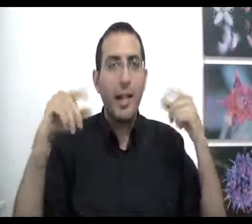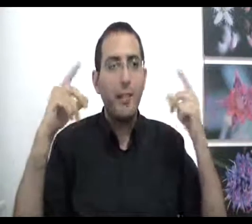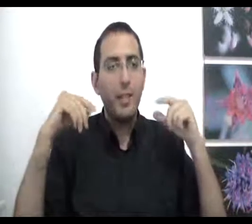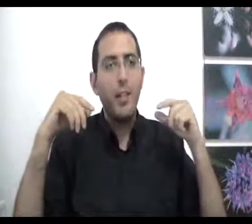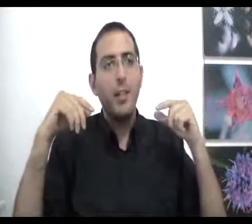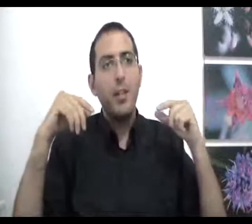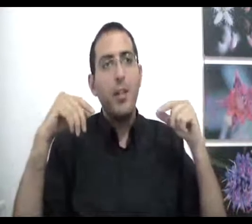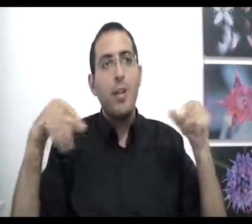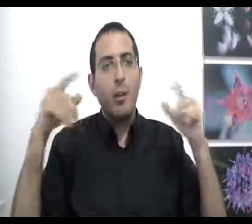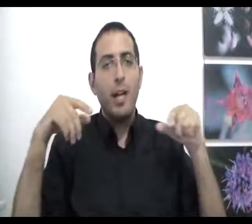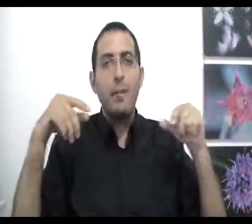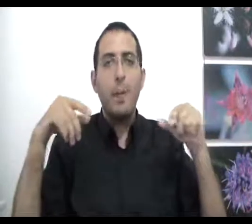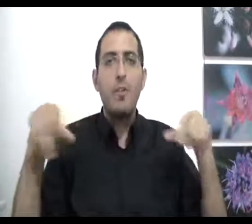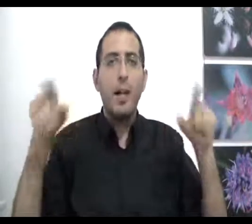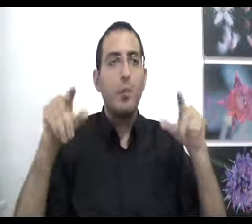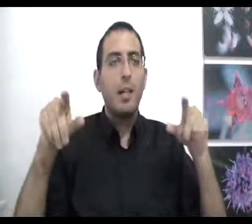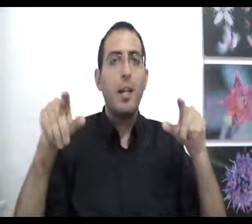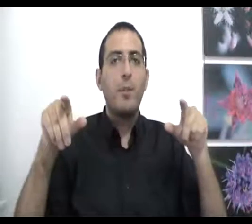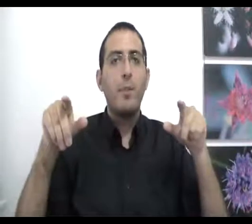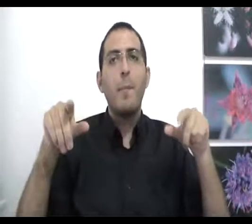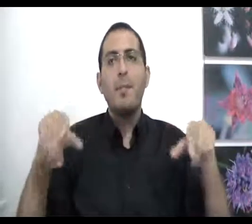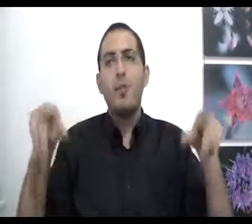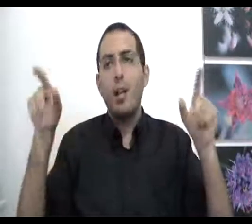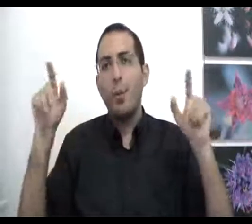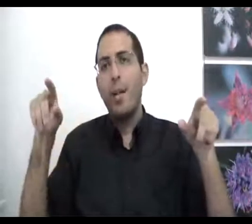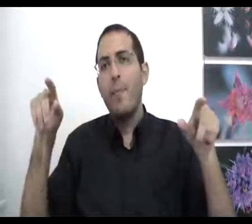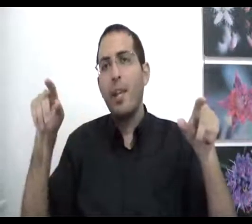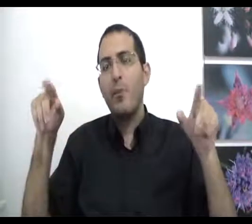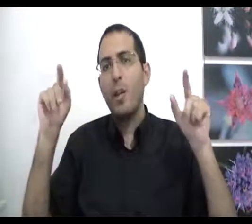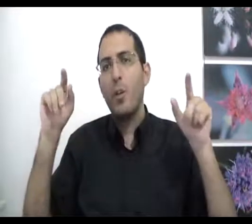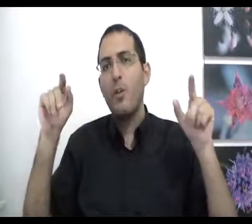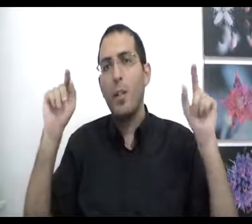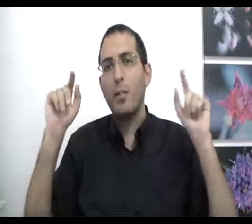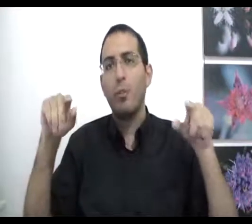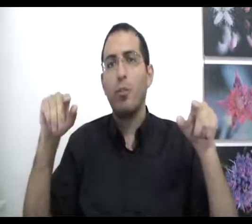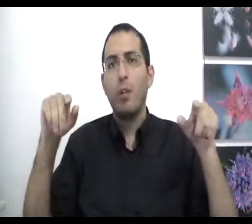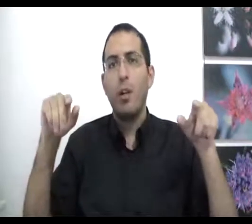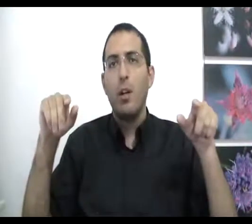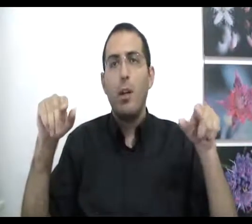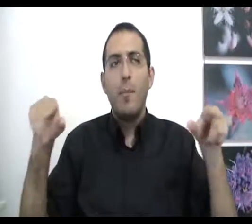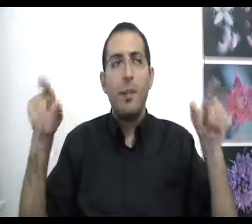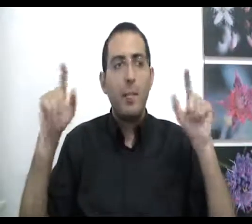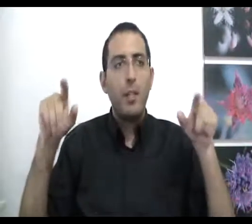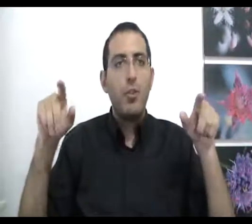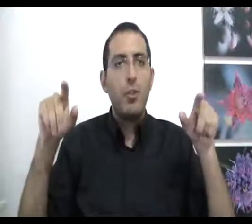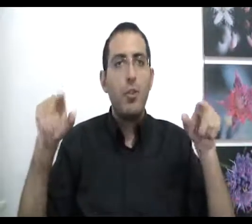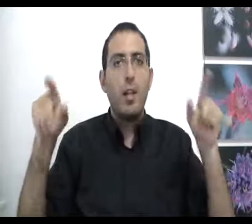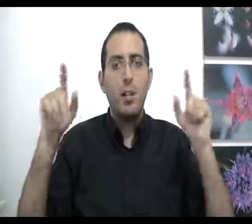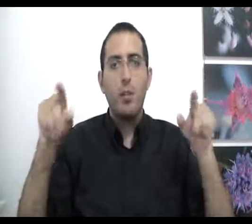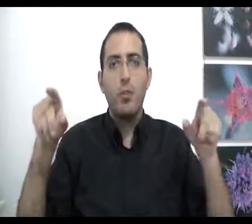להבנה שהכל אחד ממש ואז הוא יכיר חיים טובים באמת ושיהיה לכולם המשך יום של אחדות פנימית של הרצונות